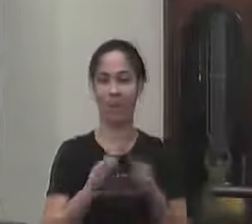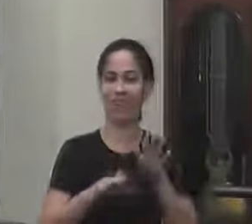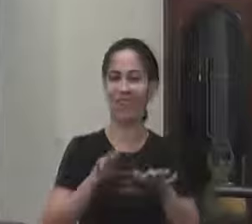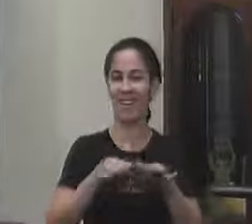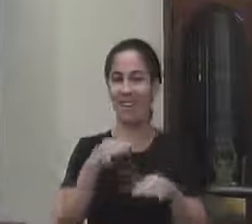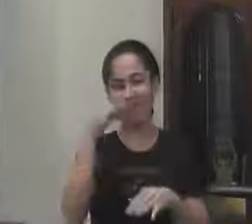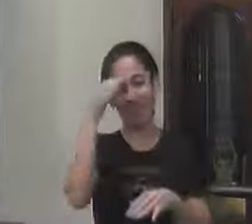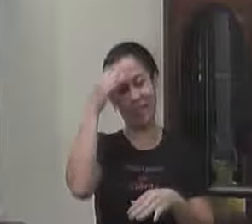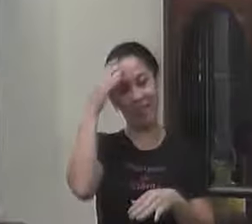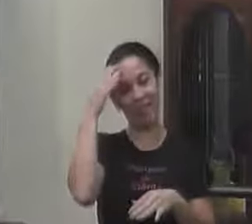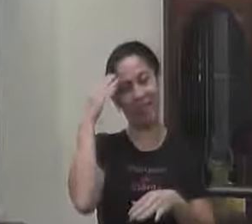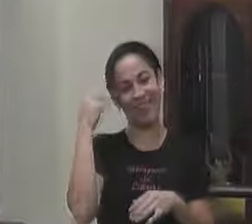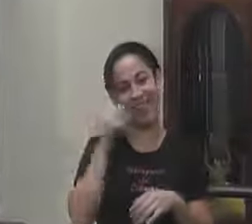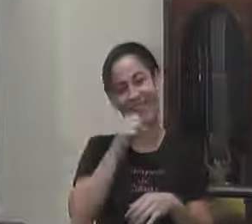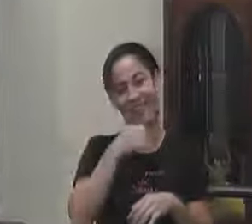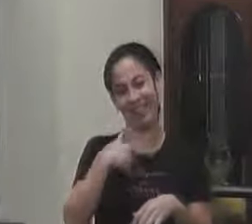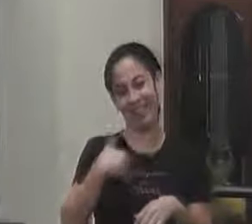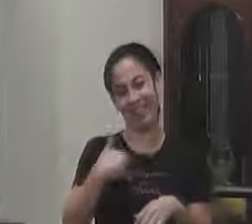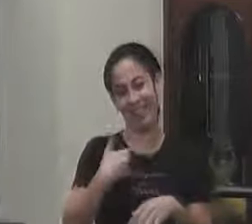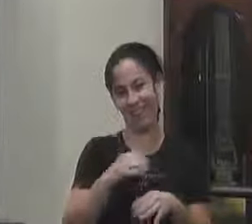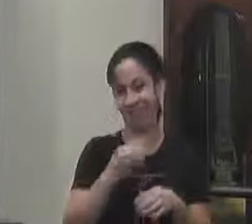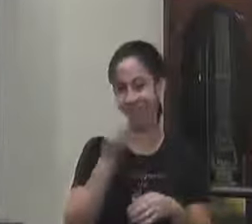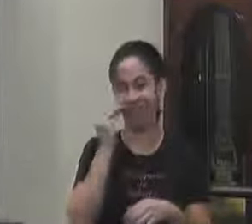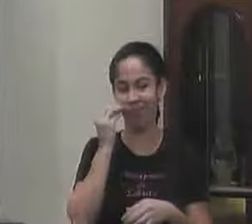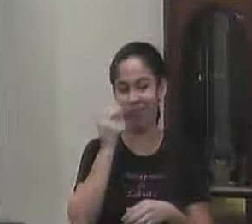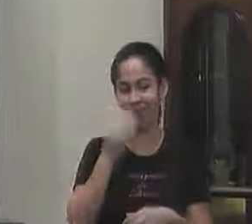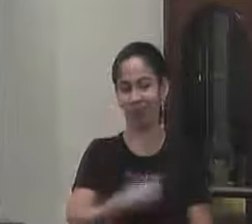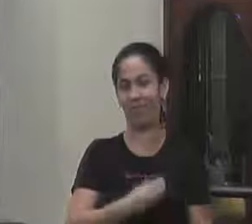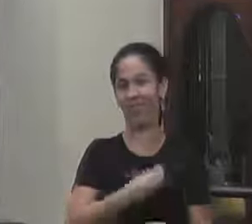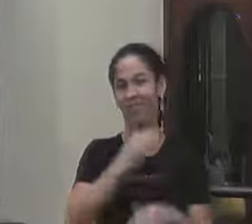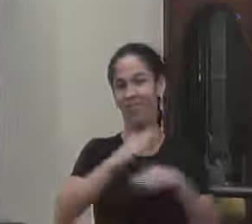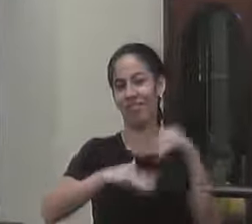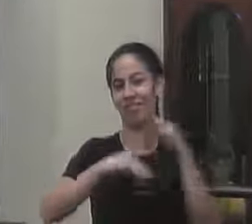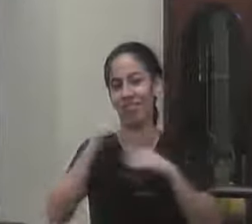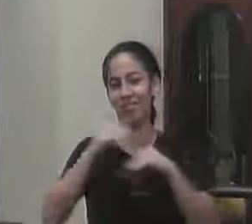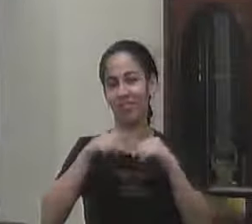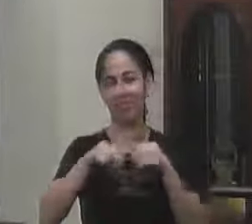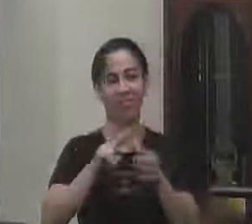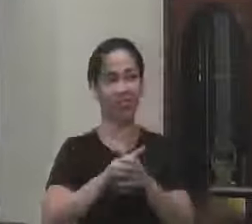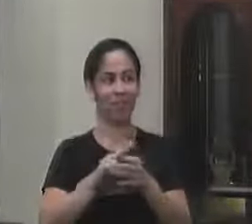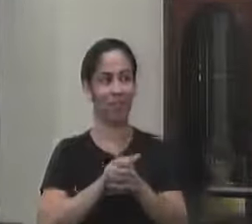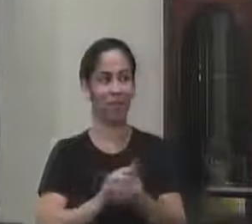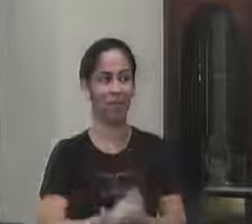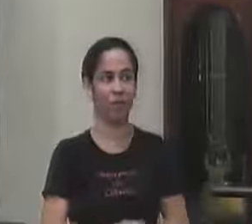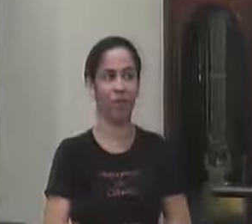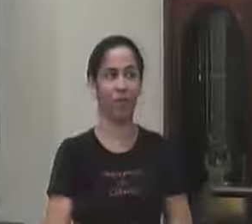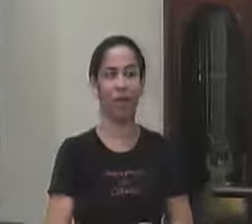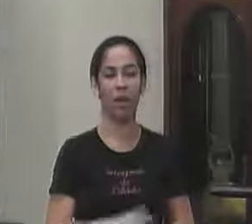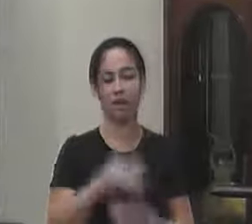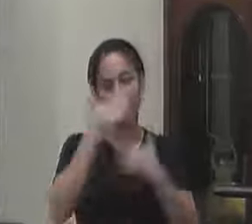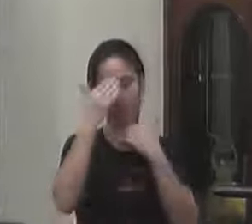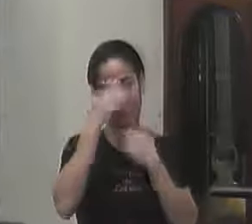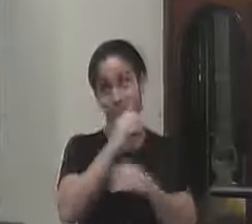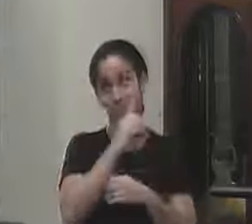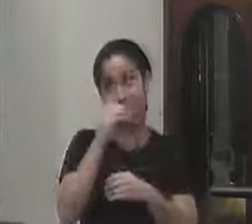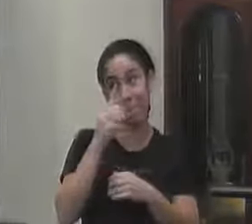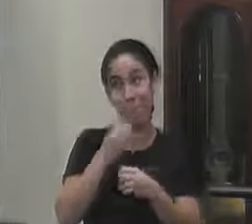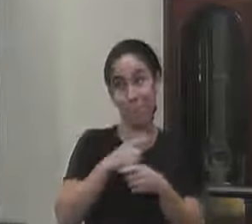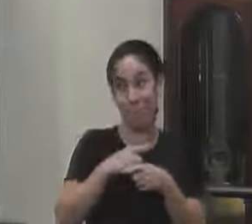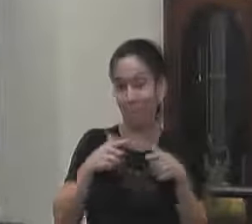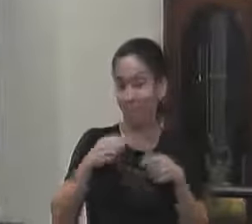brancos e pela experiência de vida profissional que eu tenho na cidade que é felizmente bem grande